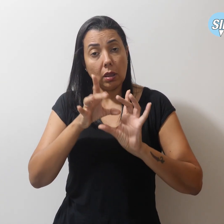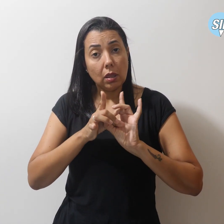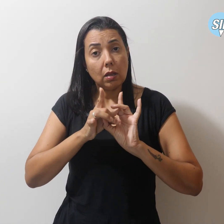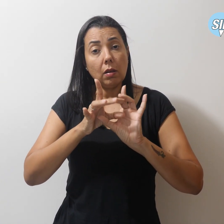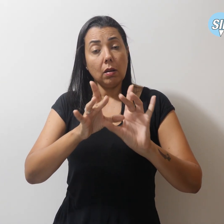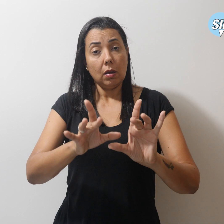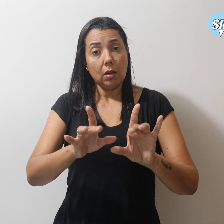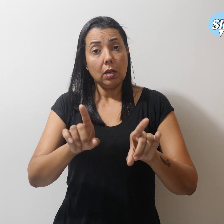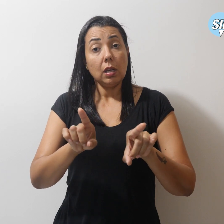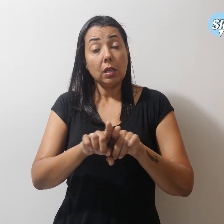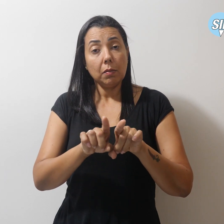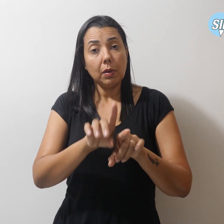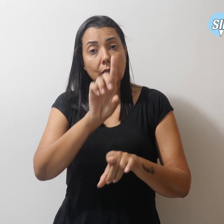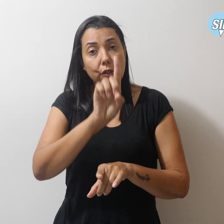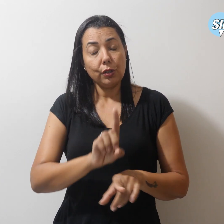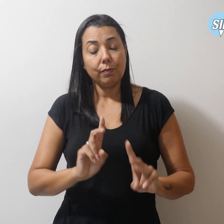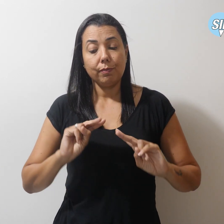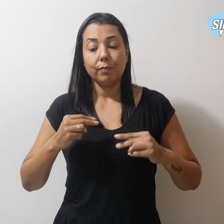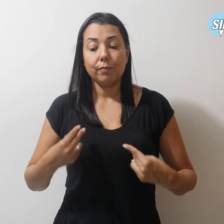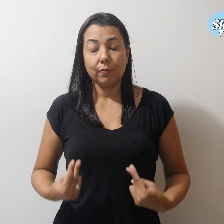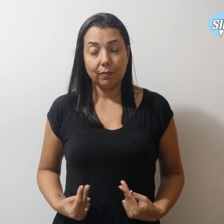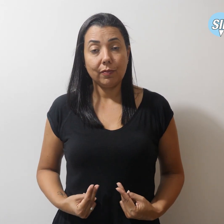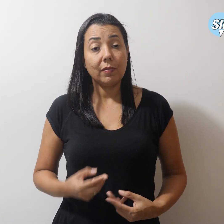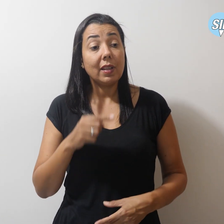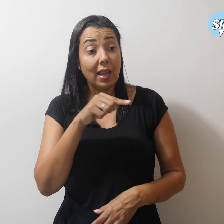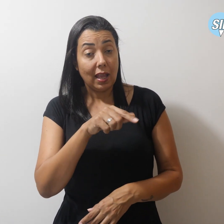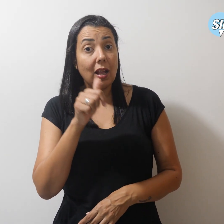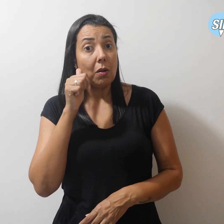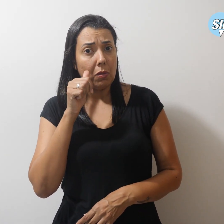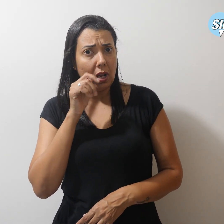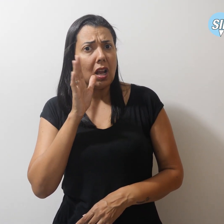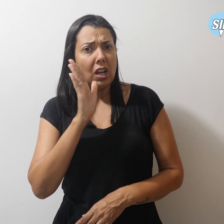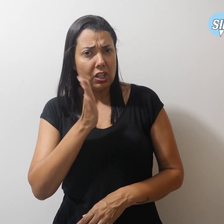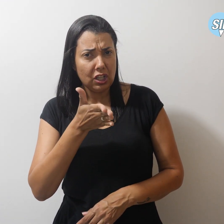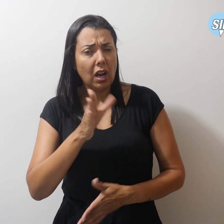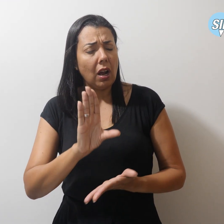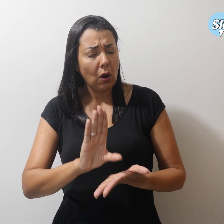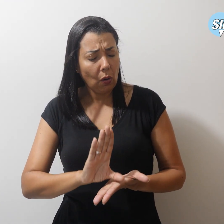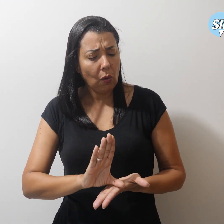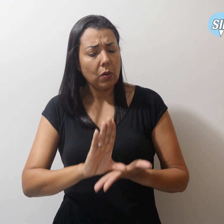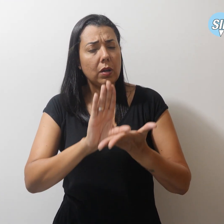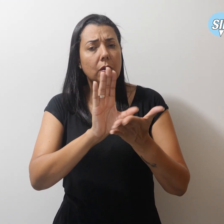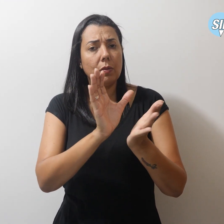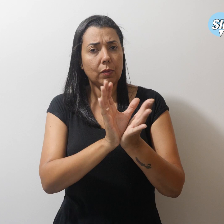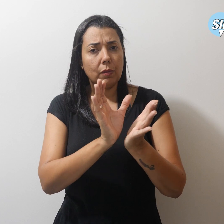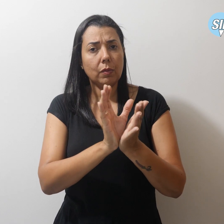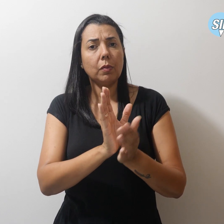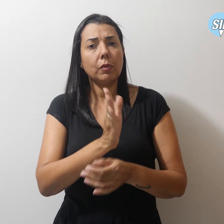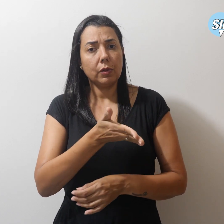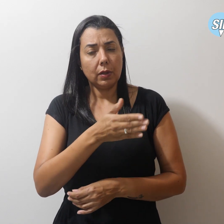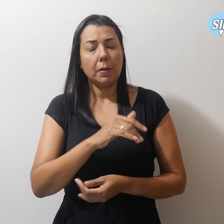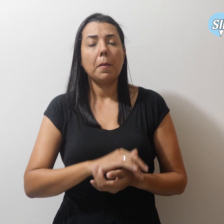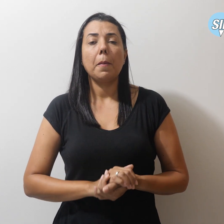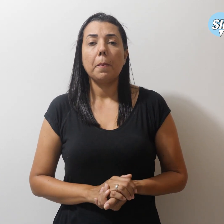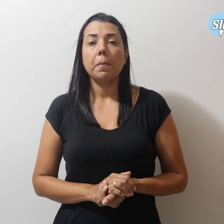e Direitos Humanos. Ela já foi conselheira da comissão. Desde